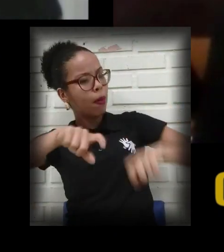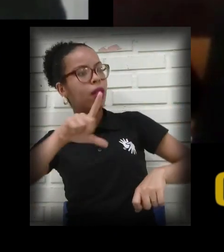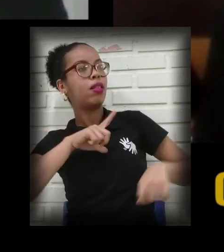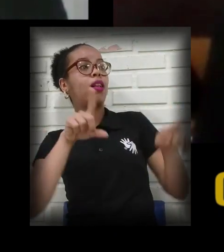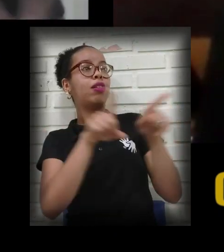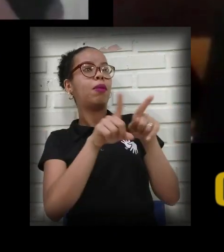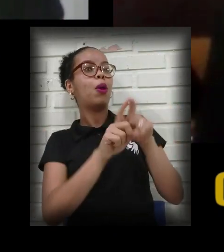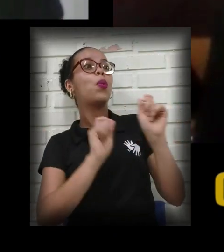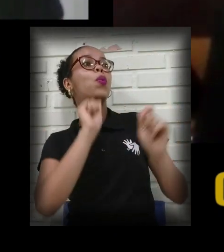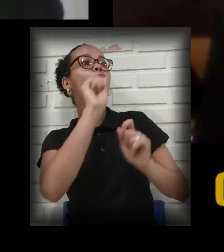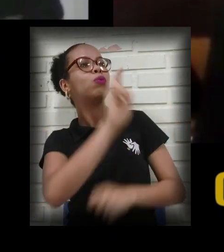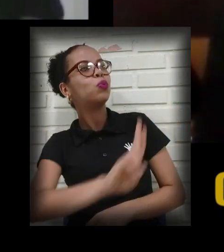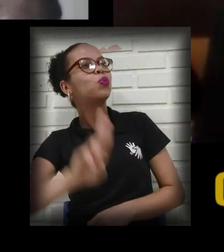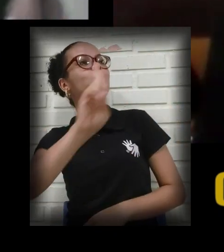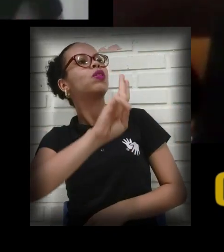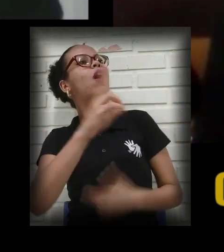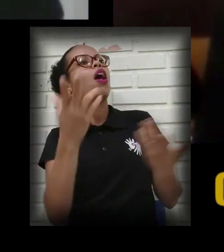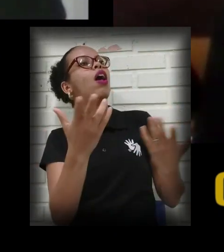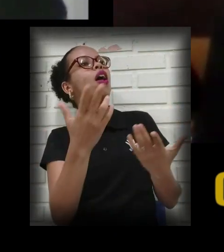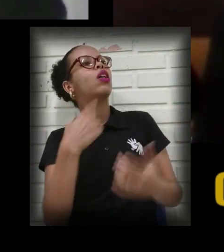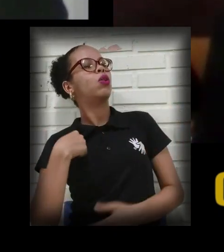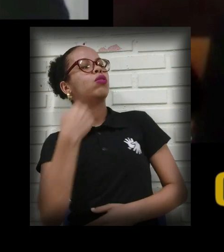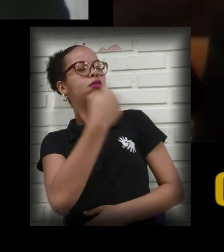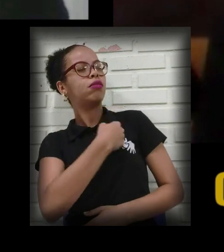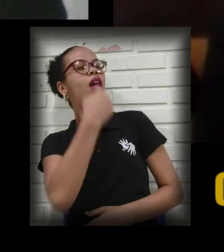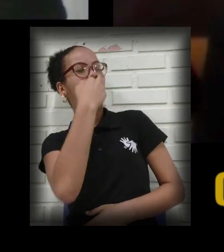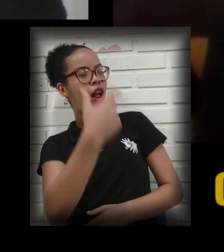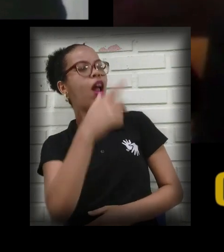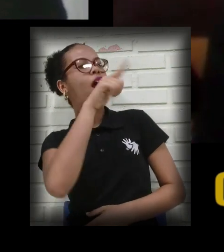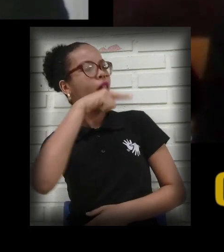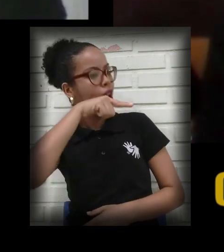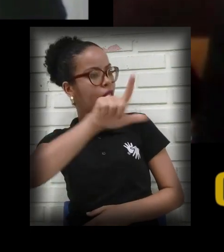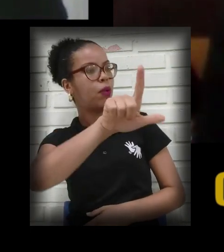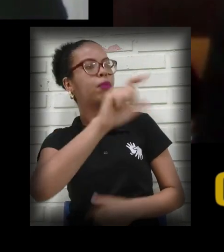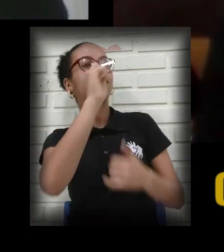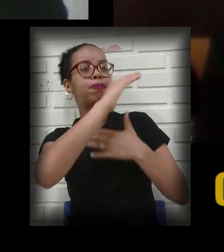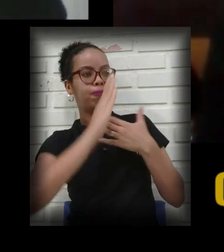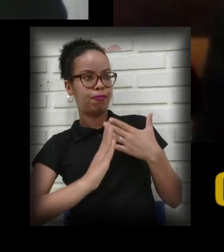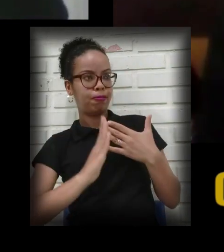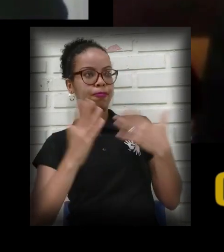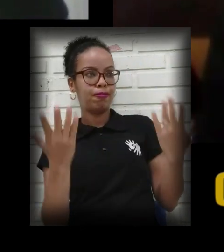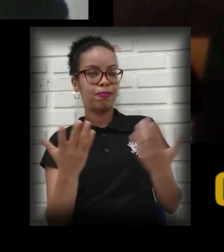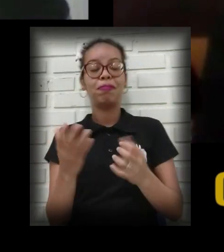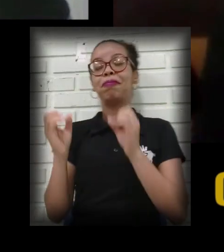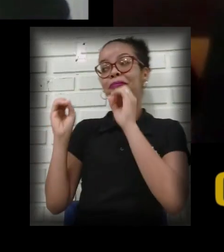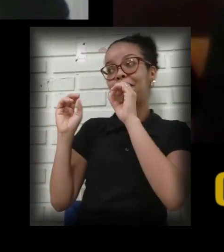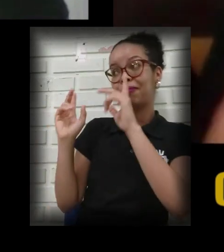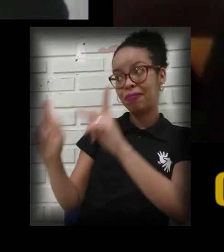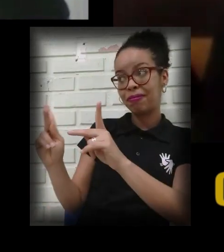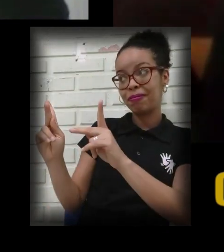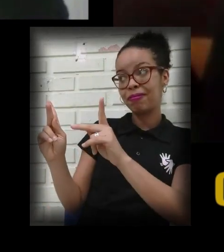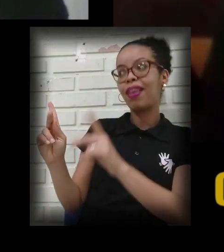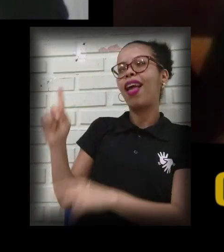especificamente que a gente utiliza é a língua, no caso, a Libras. Exato. É uma língua